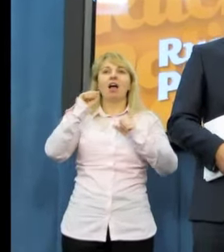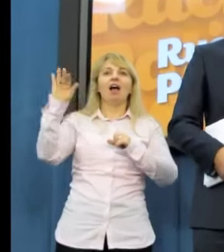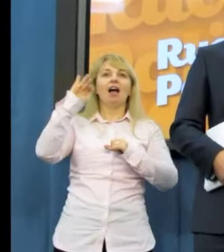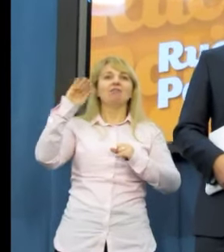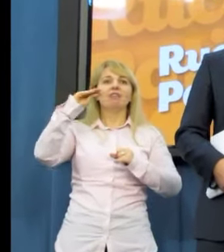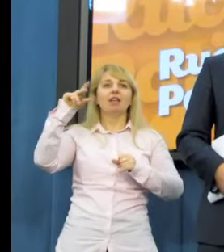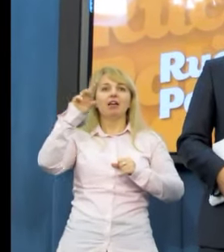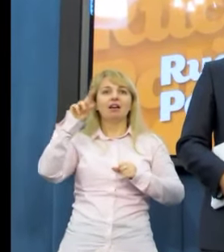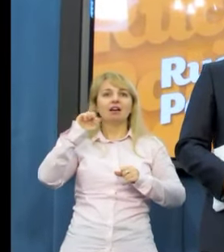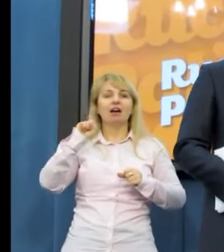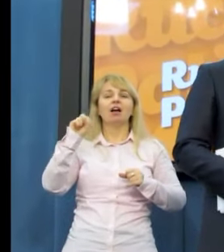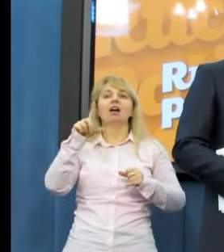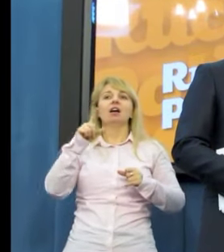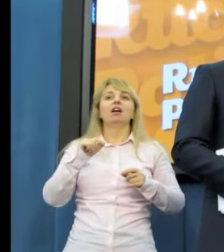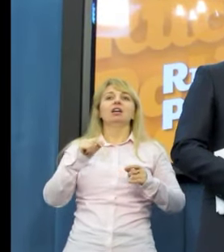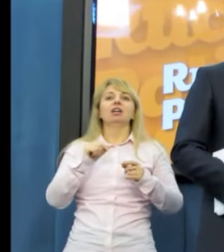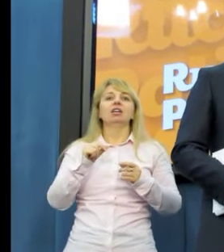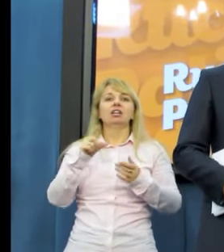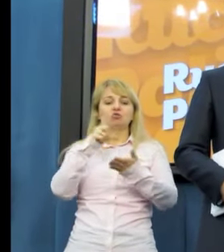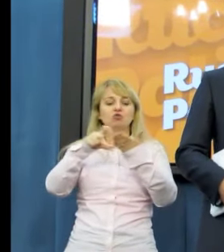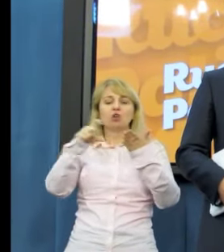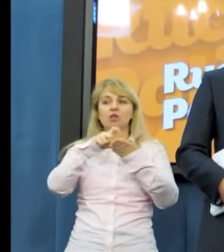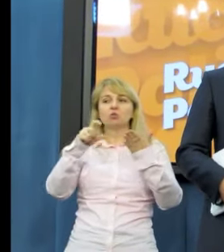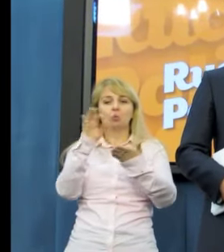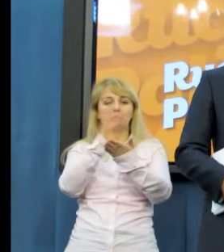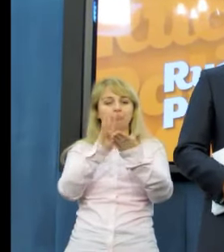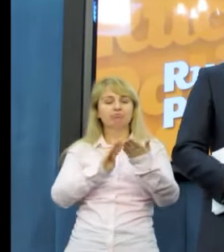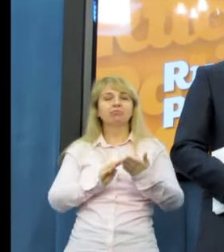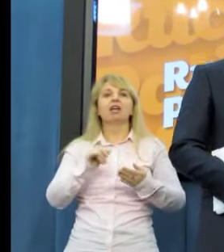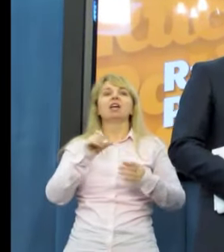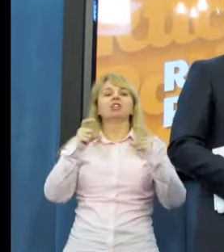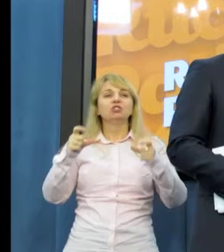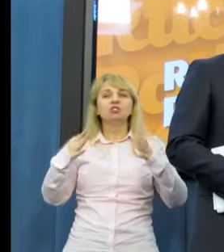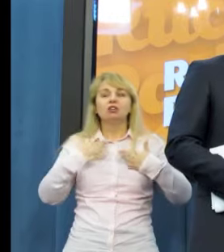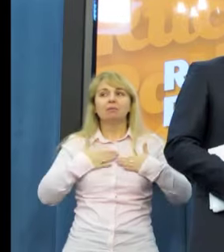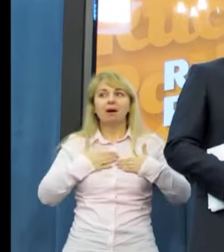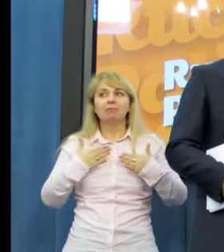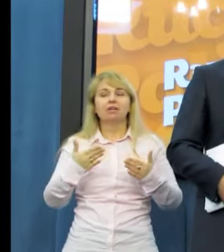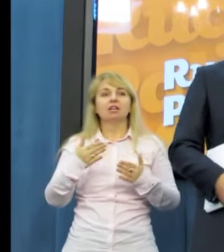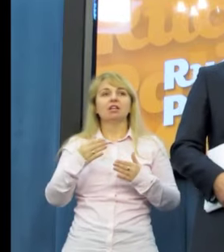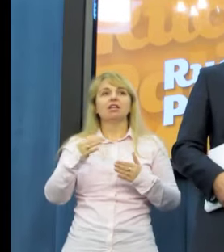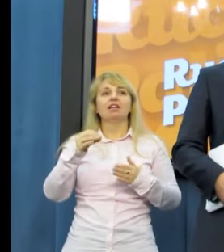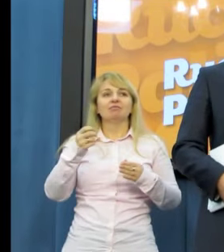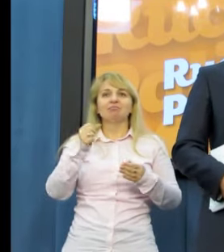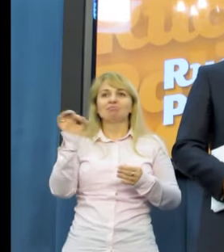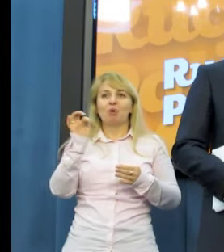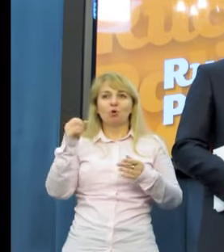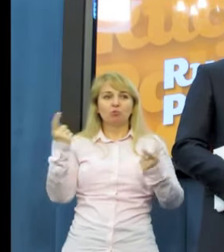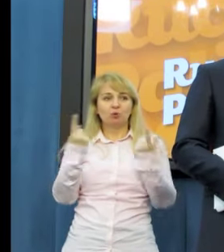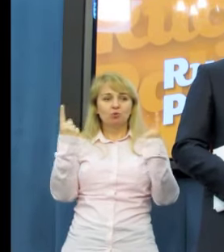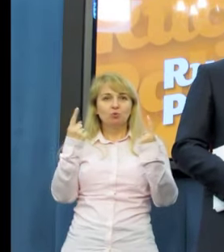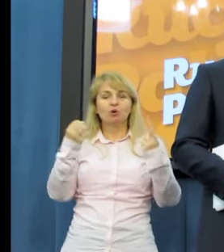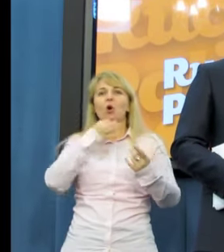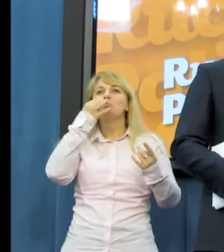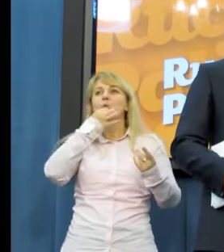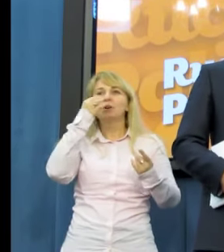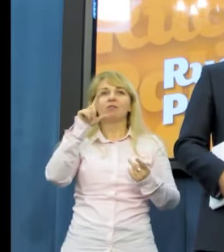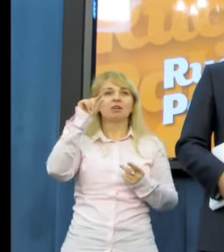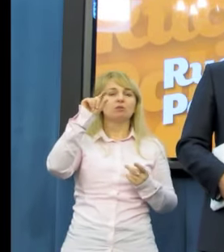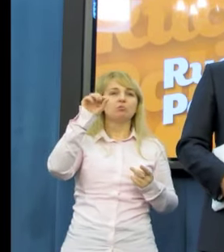lub czasopisma. Dziś mamy do czynienia z aferą dotyczącą poprawki Platformy Obywatelskiej